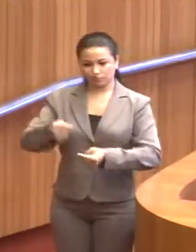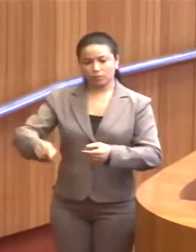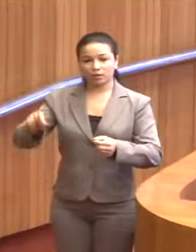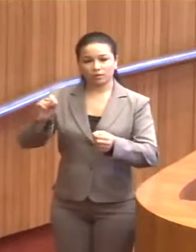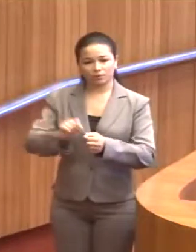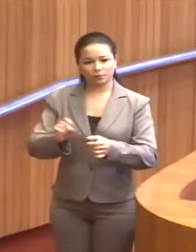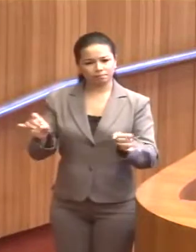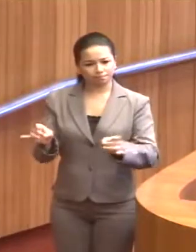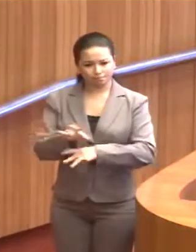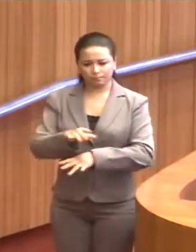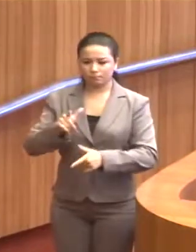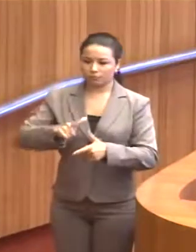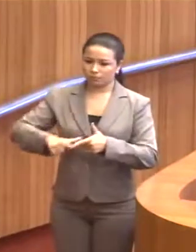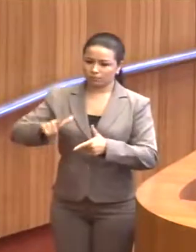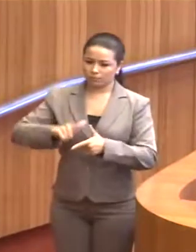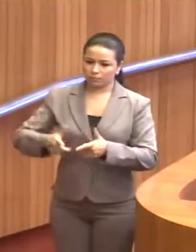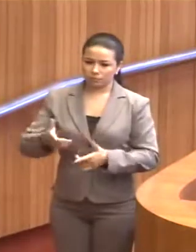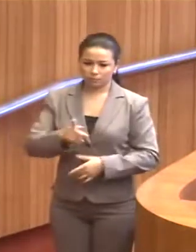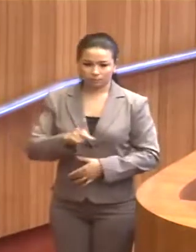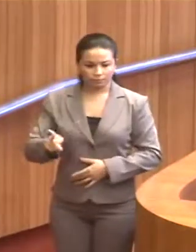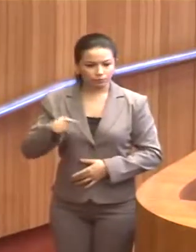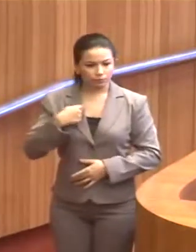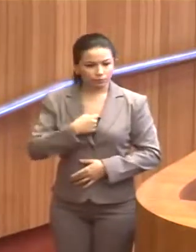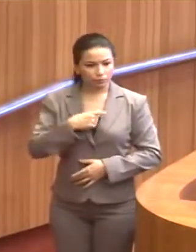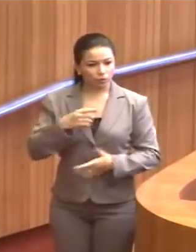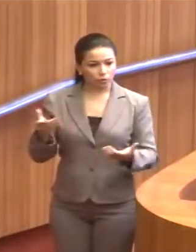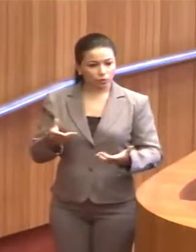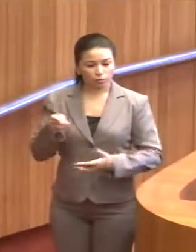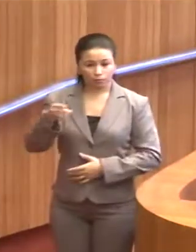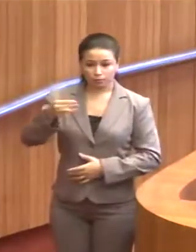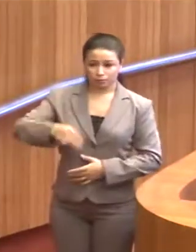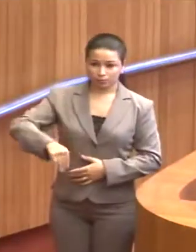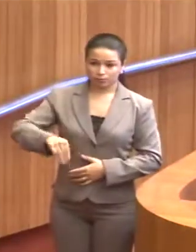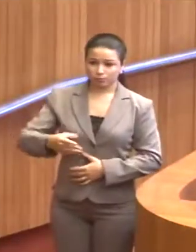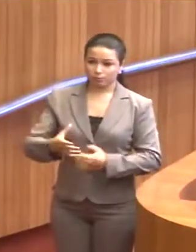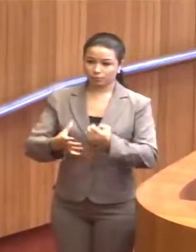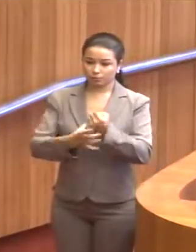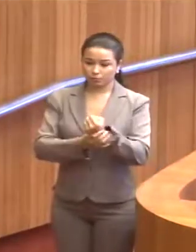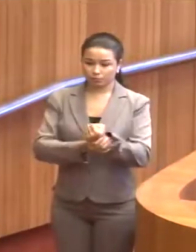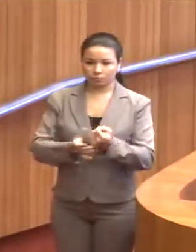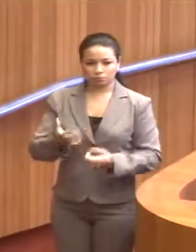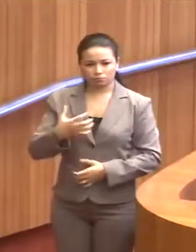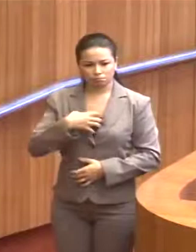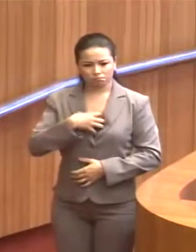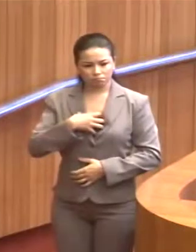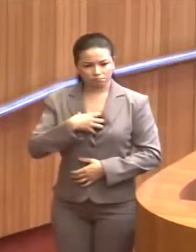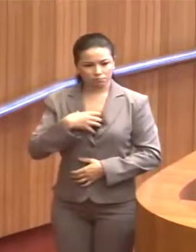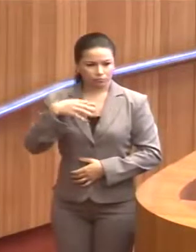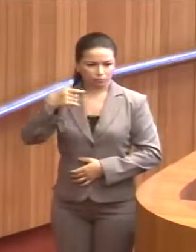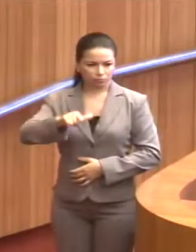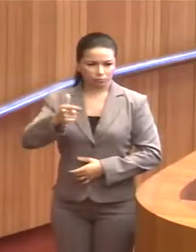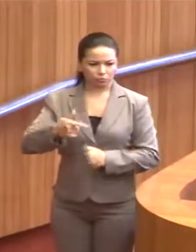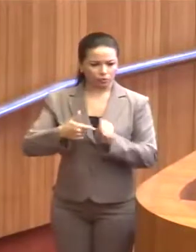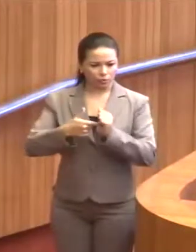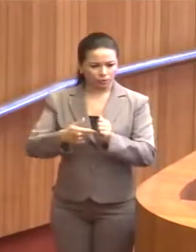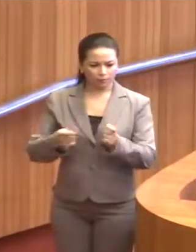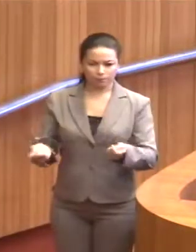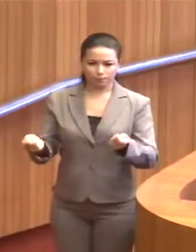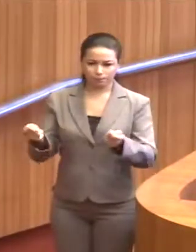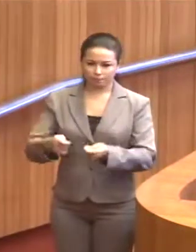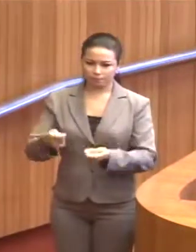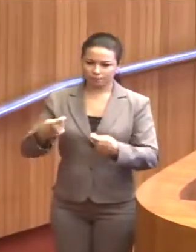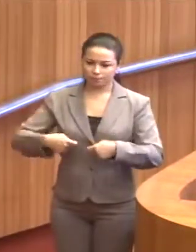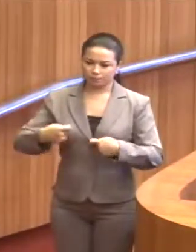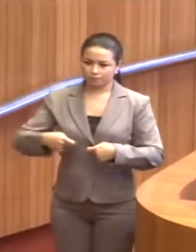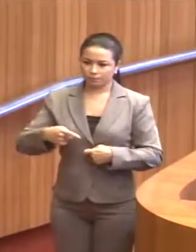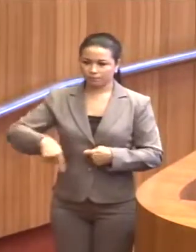resolver o problema. Presidente, nós temos hoje no Maranhão um sistema de segurança que, infelizmente, não tem o apoio suficiente e